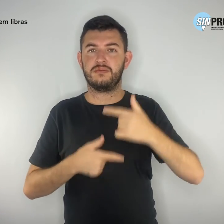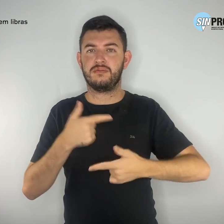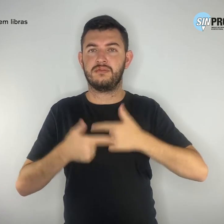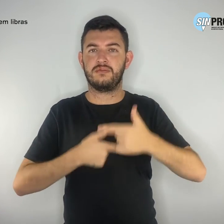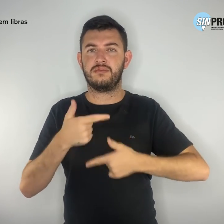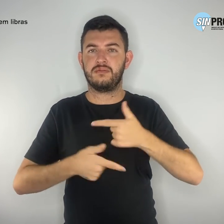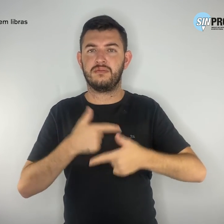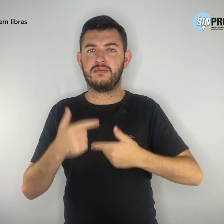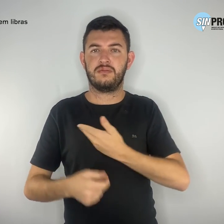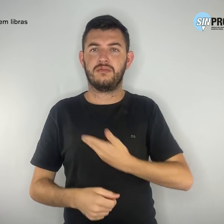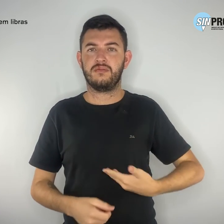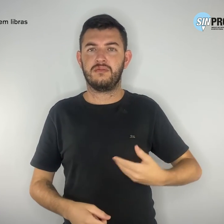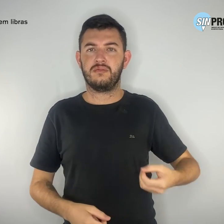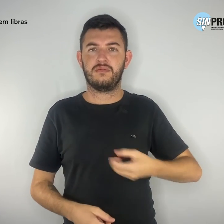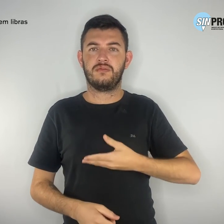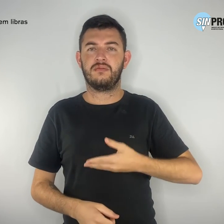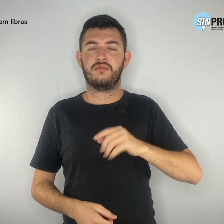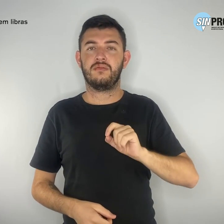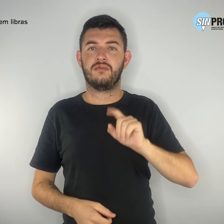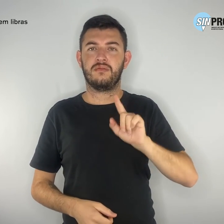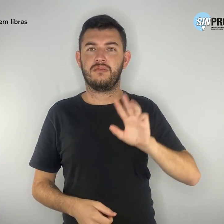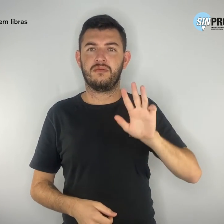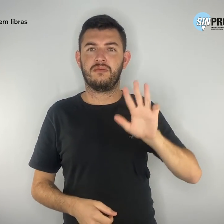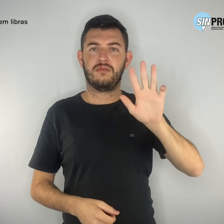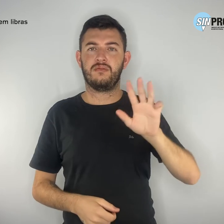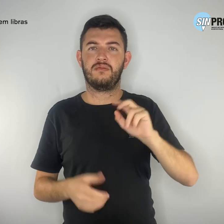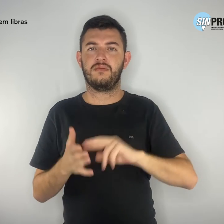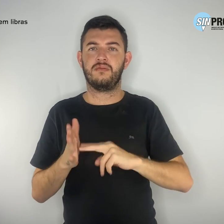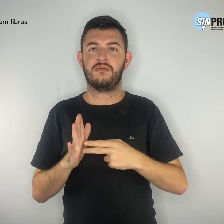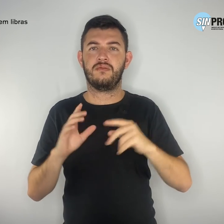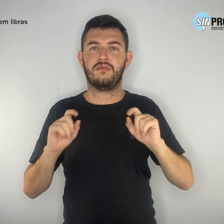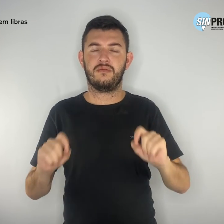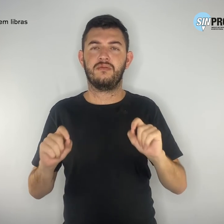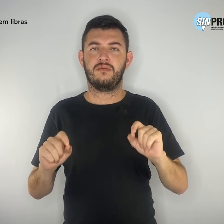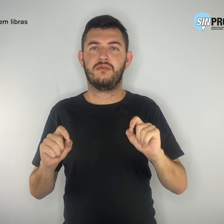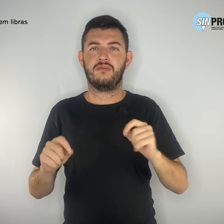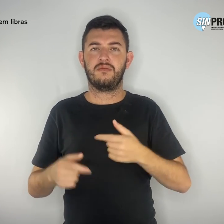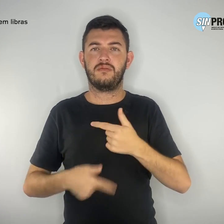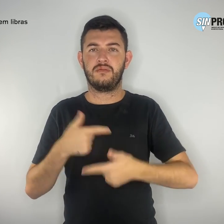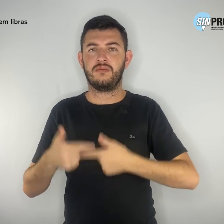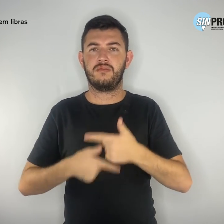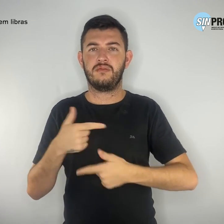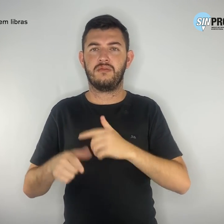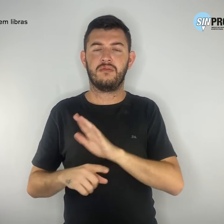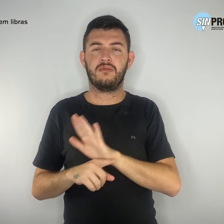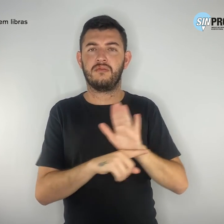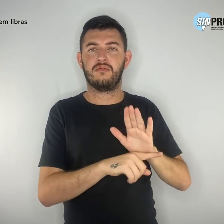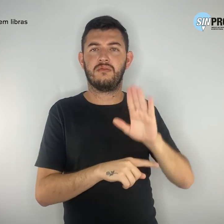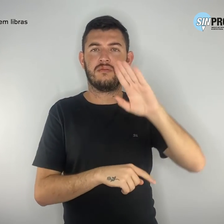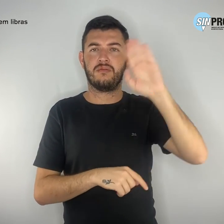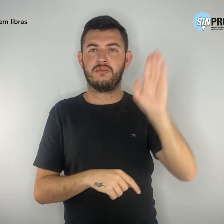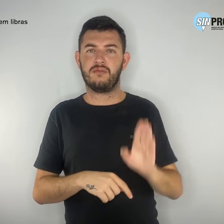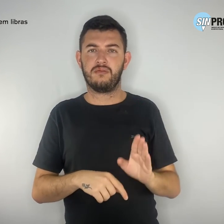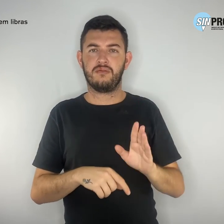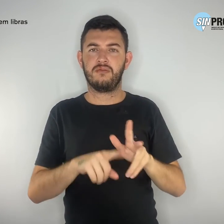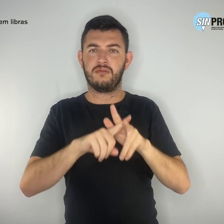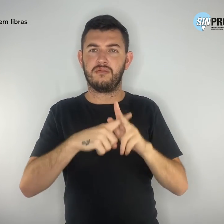governo Lula é a de reconstruir um país com centro no fortalecimento da educação